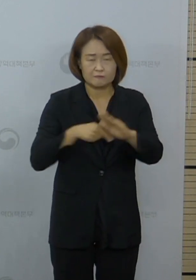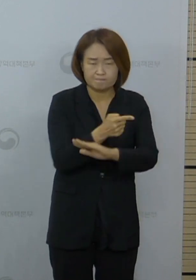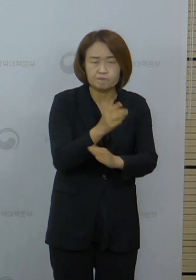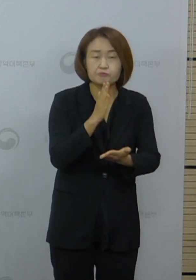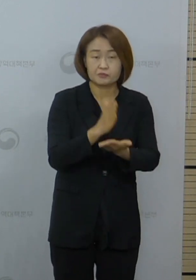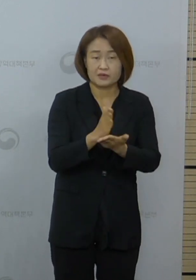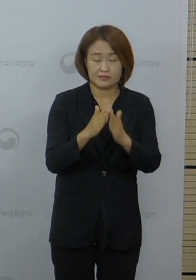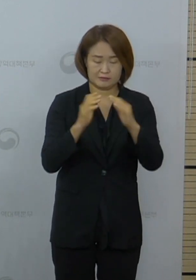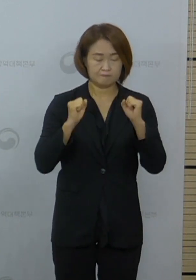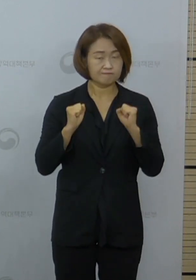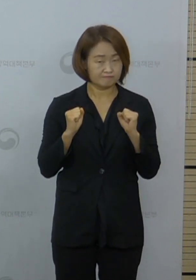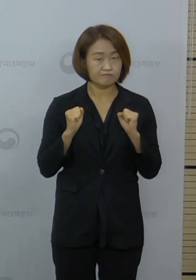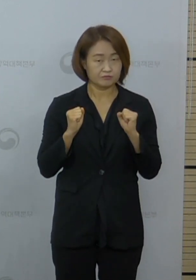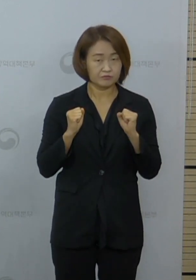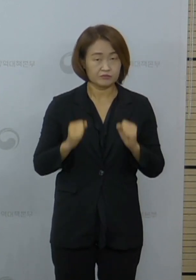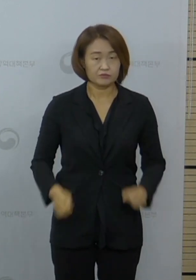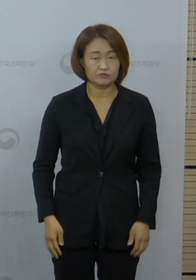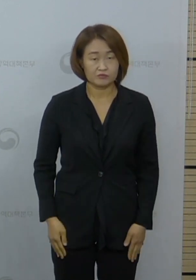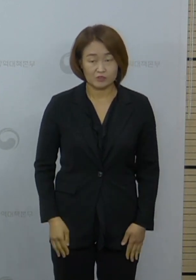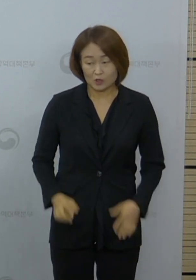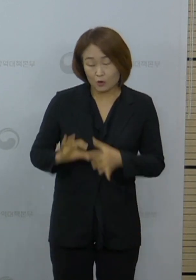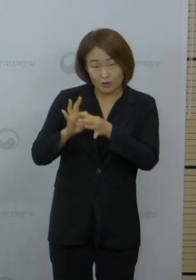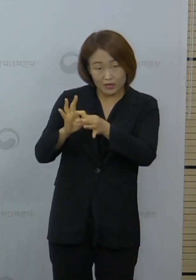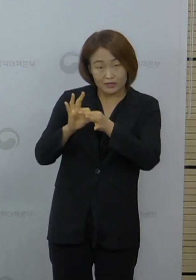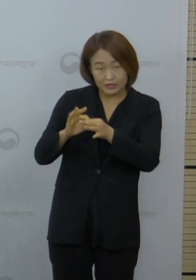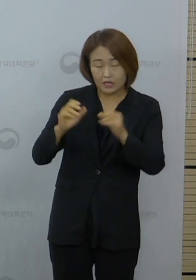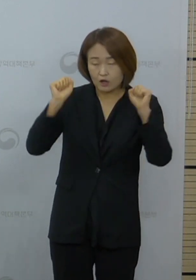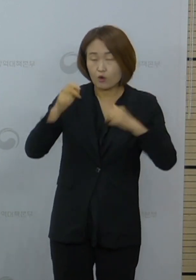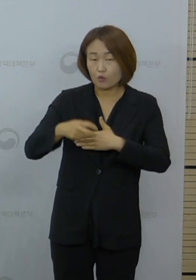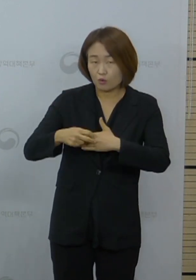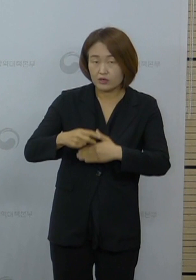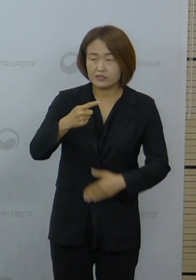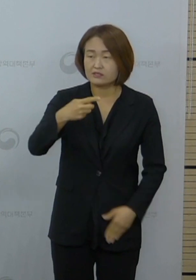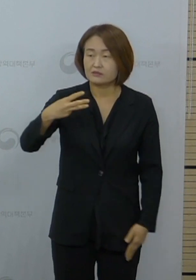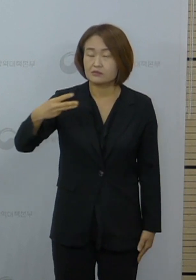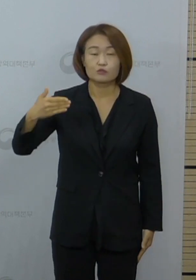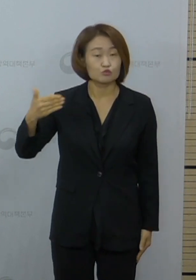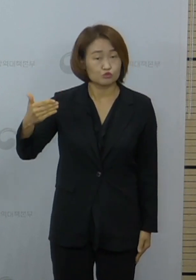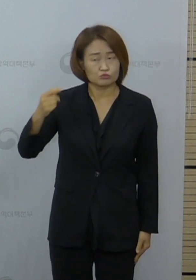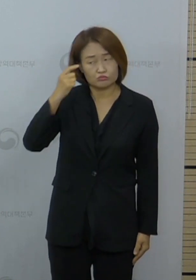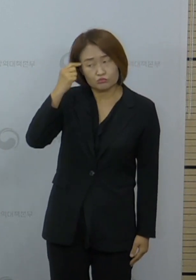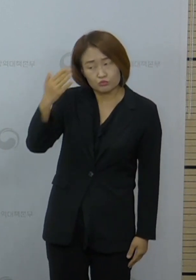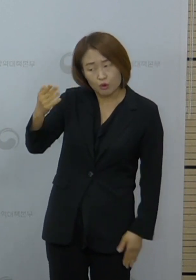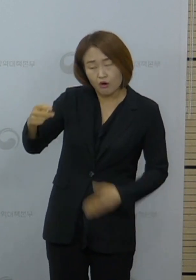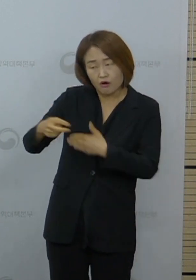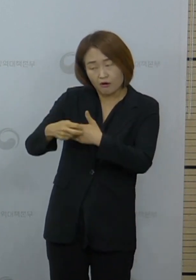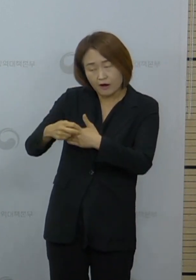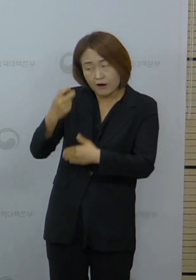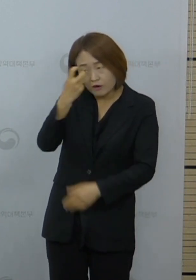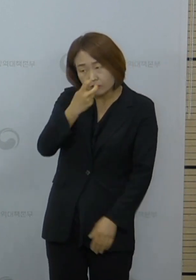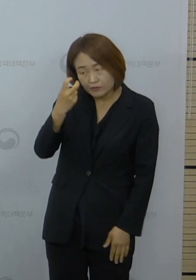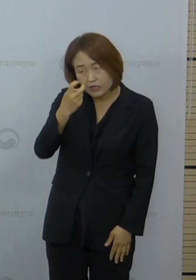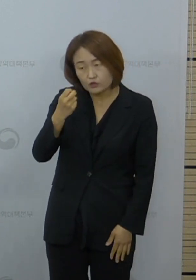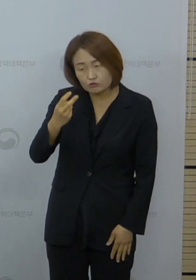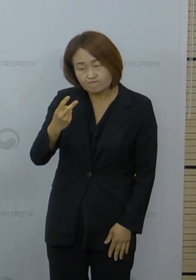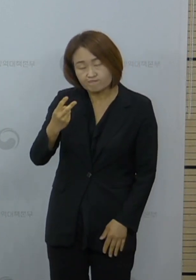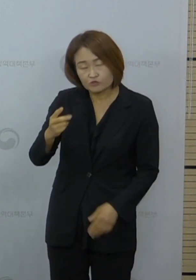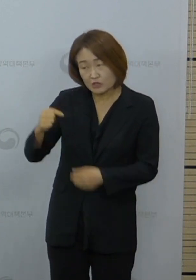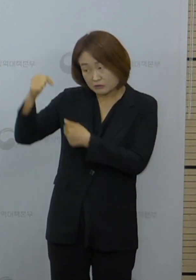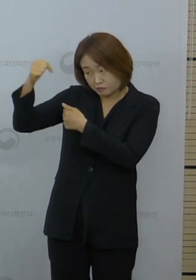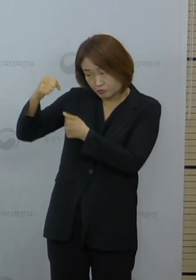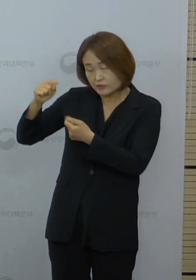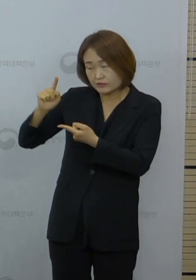자택에 머무르면서 관할 보건소나 1339에 문의하여 진단검사 등 보건소의 조치사항에